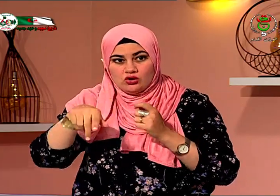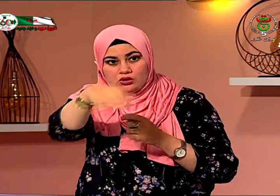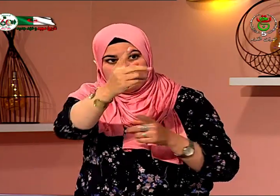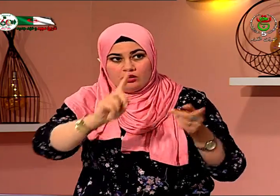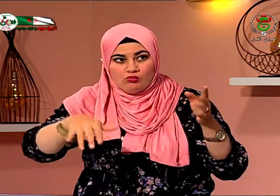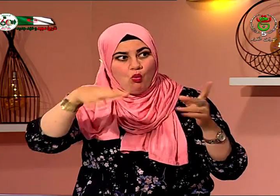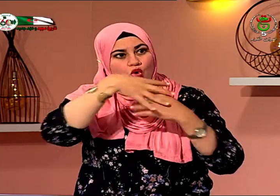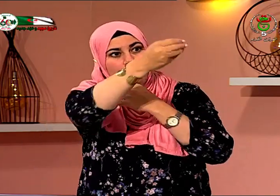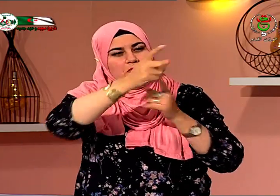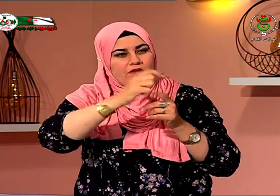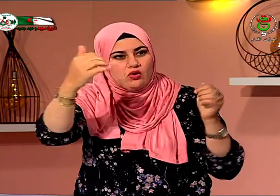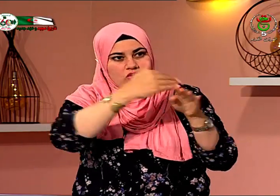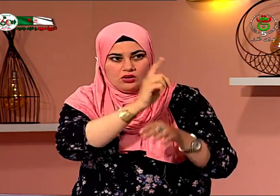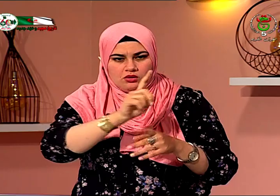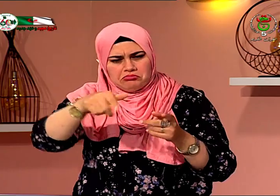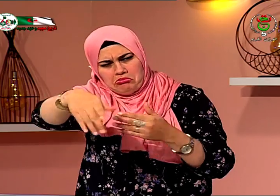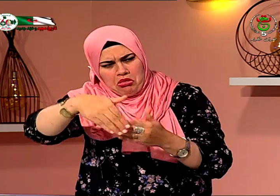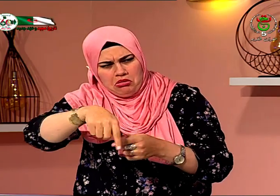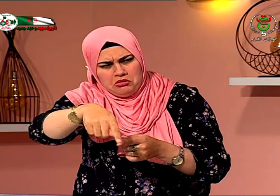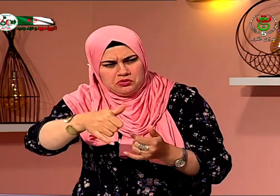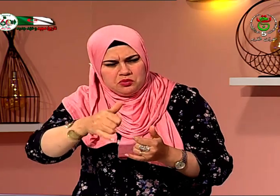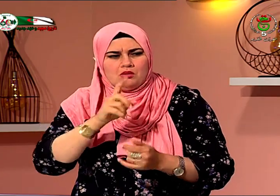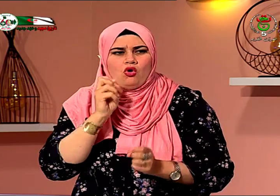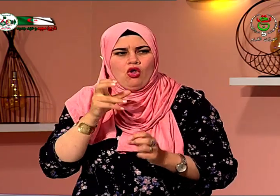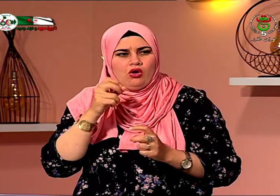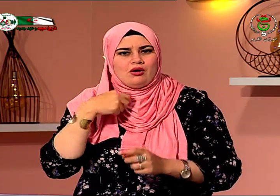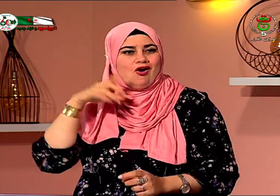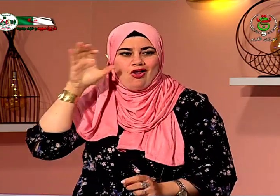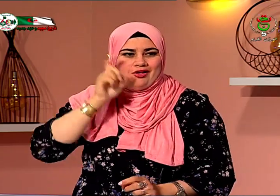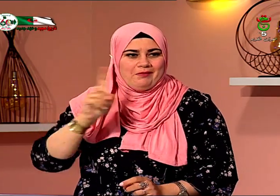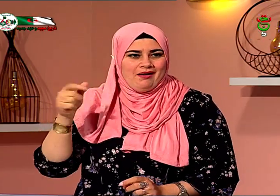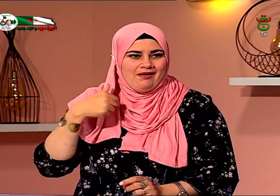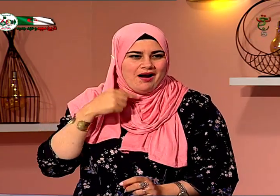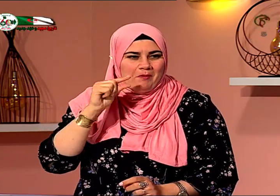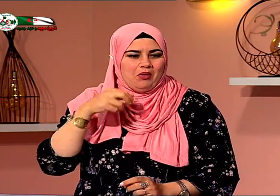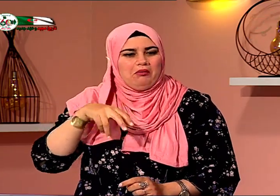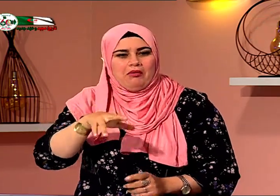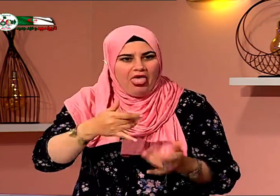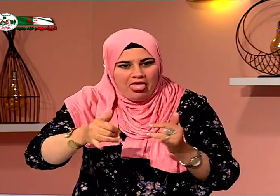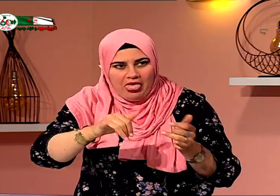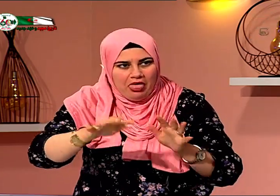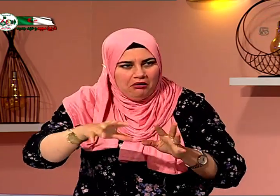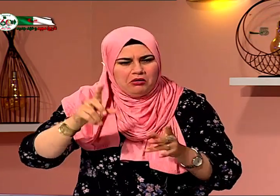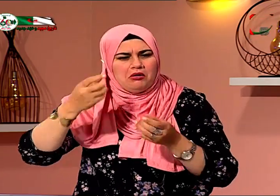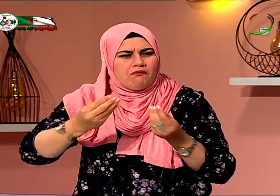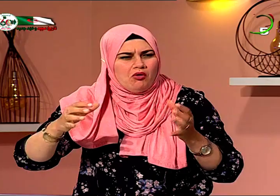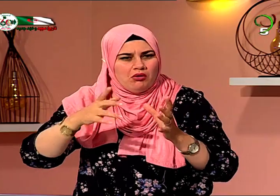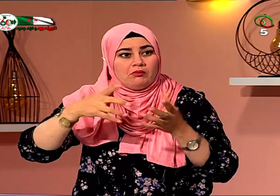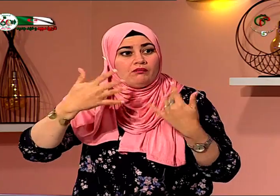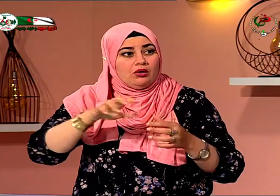خرجت مرة إلى خارج المنزل لكن كنت أمام المنزل ولا أسمع فبدأت ألعب ولم